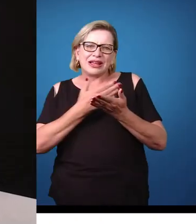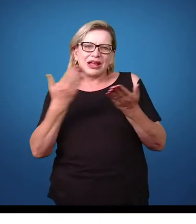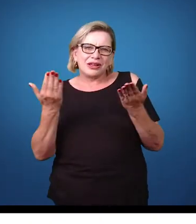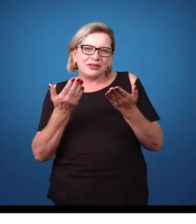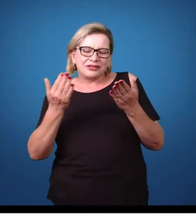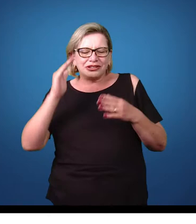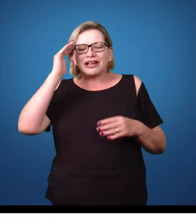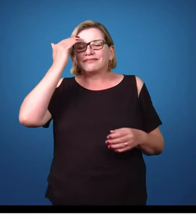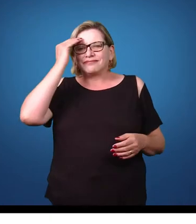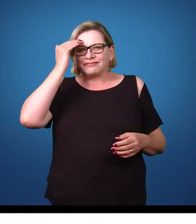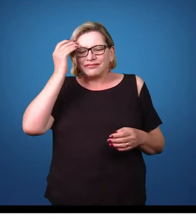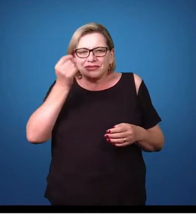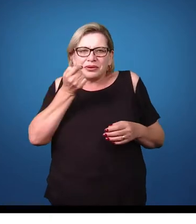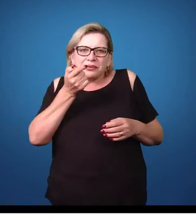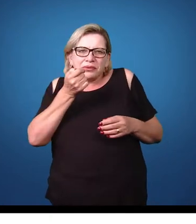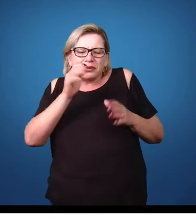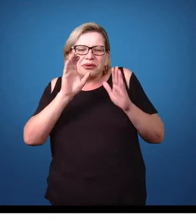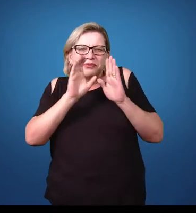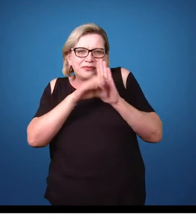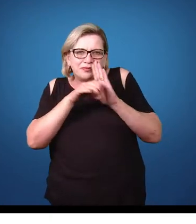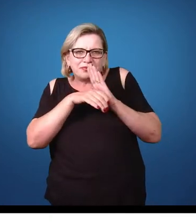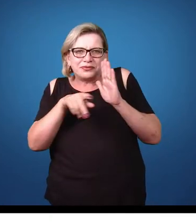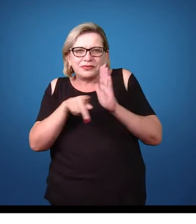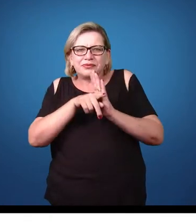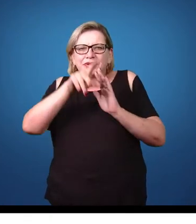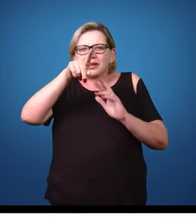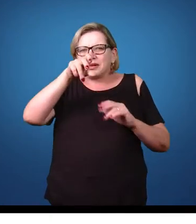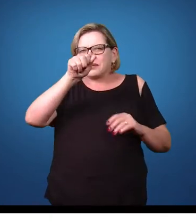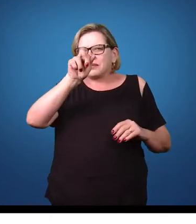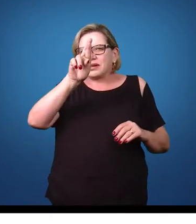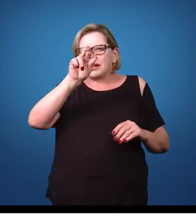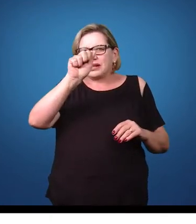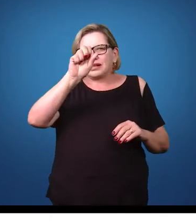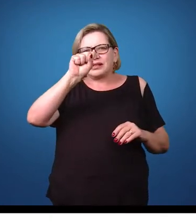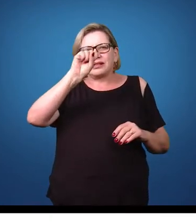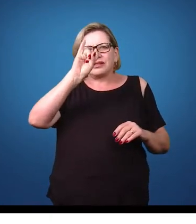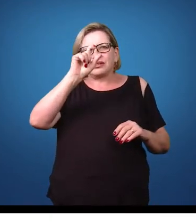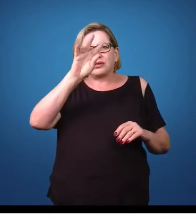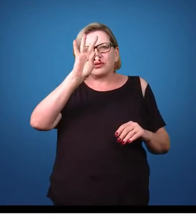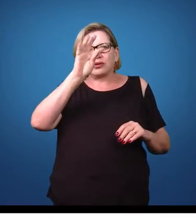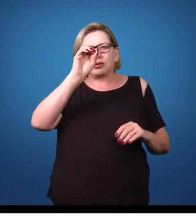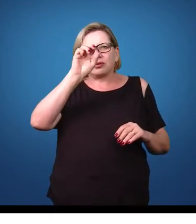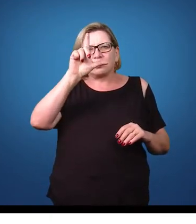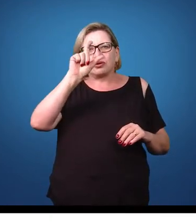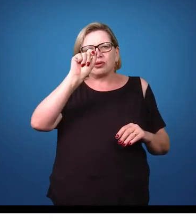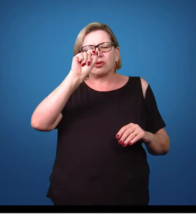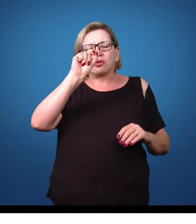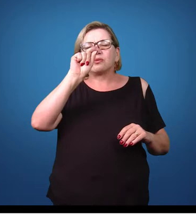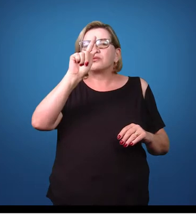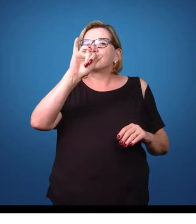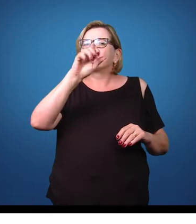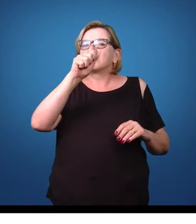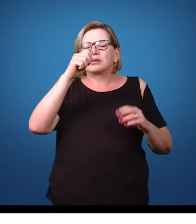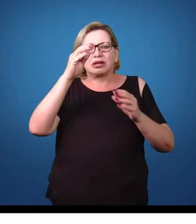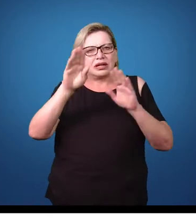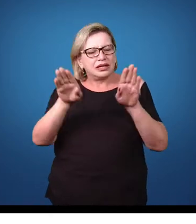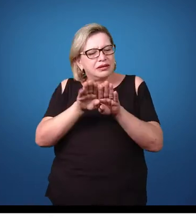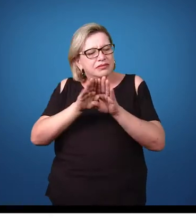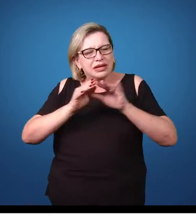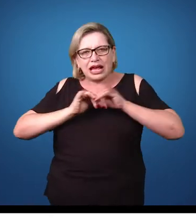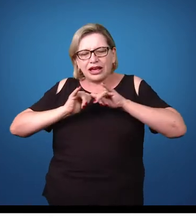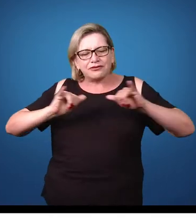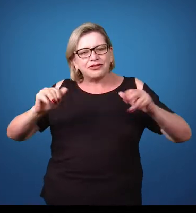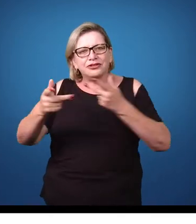Bom, agora que nós já entendemos um pouco algum dos conceitos de parasitologia e epidemiologia, além do que